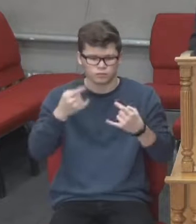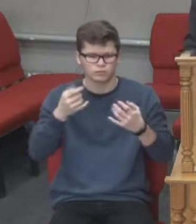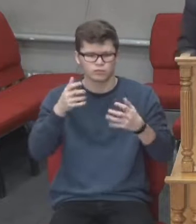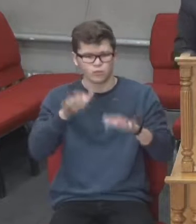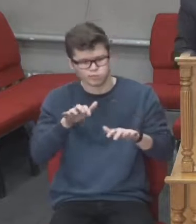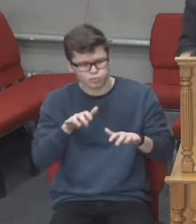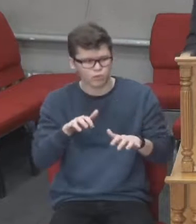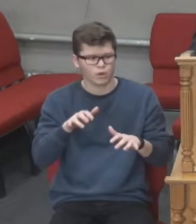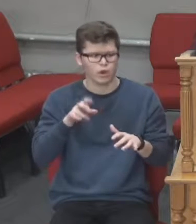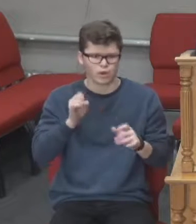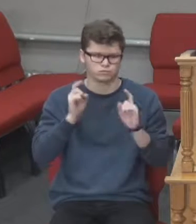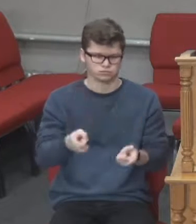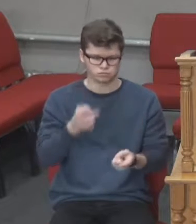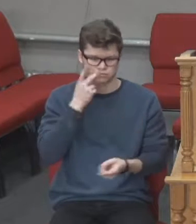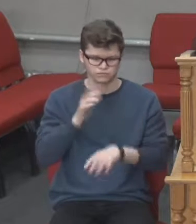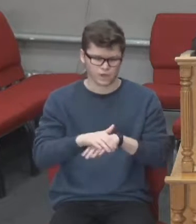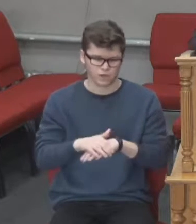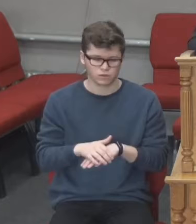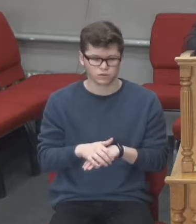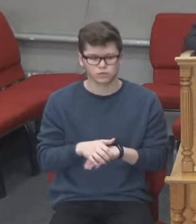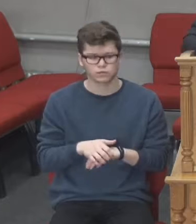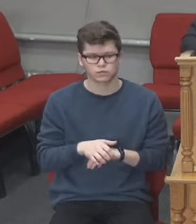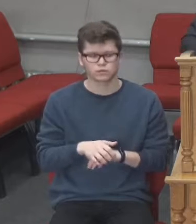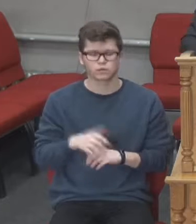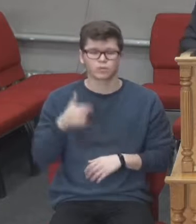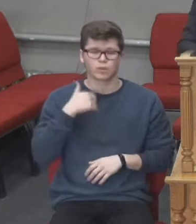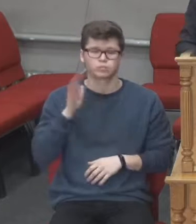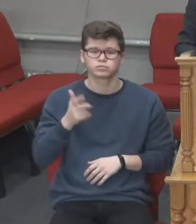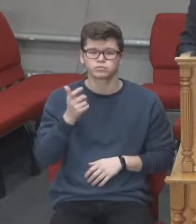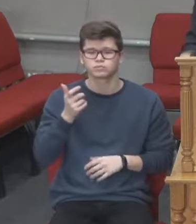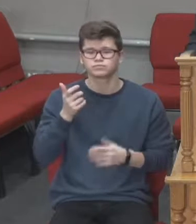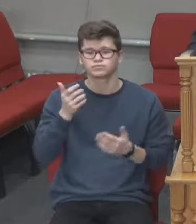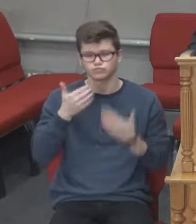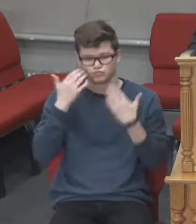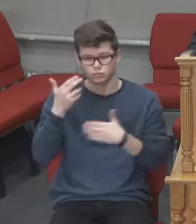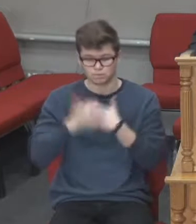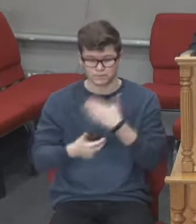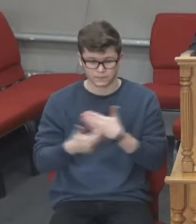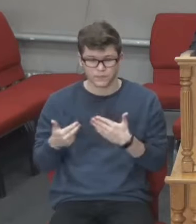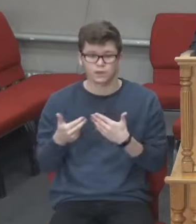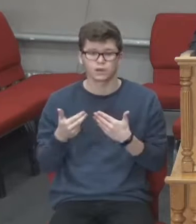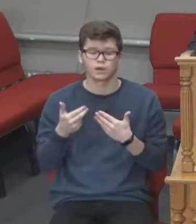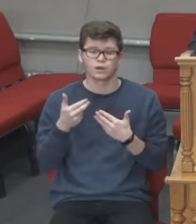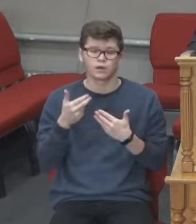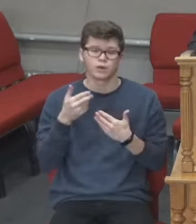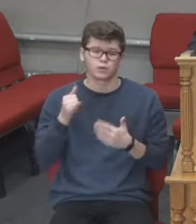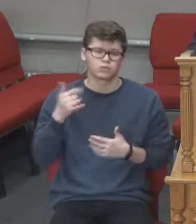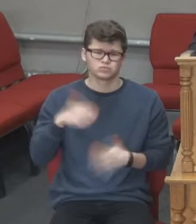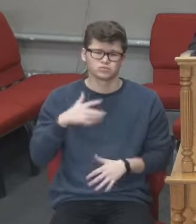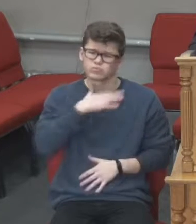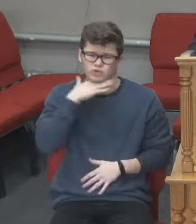наяву. Ми будемо звертатися до Божого Слова, і так багато вже